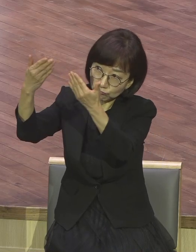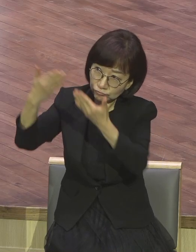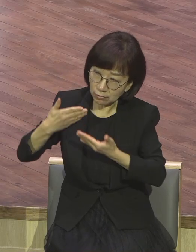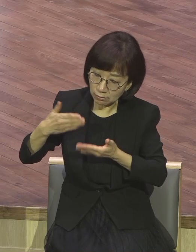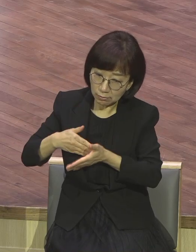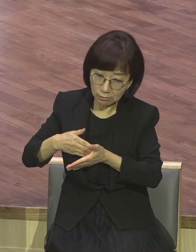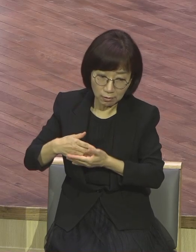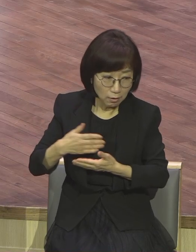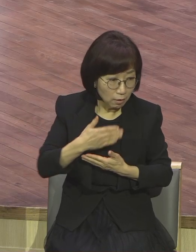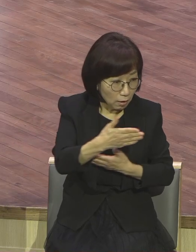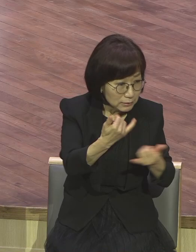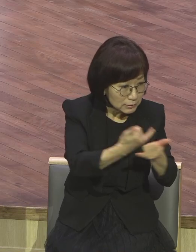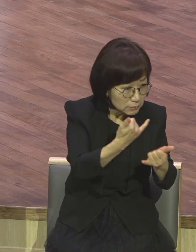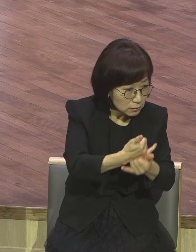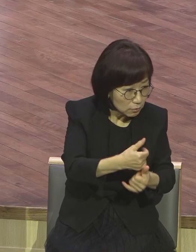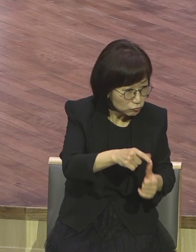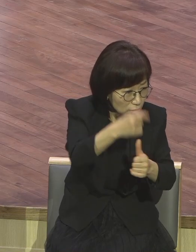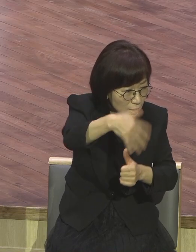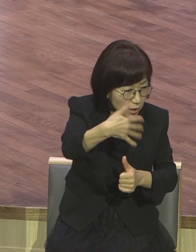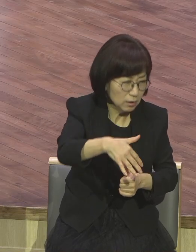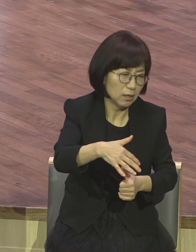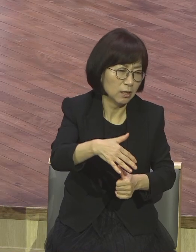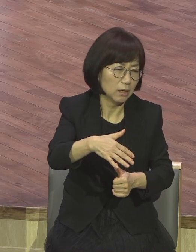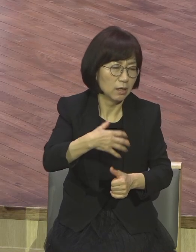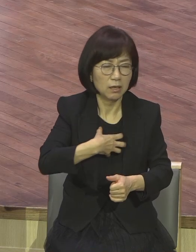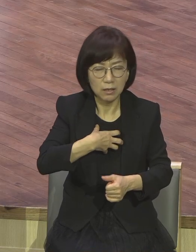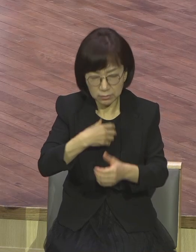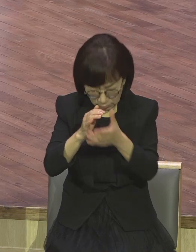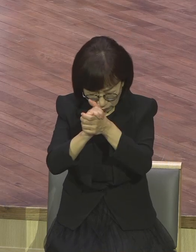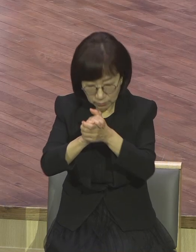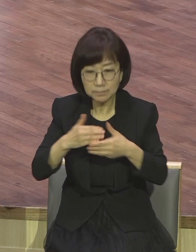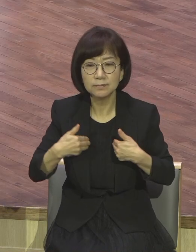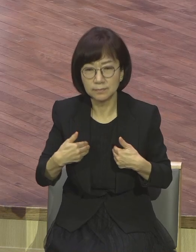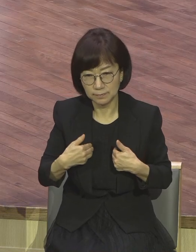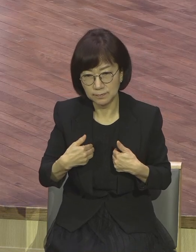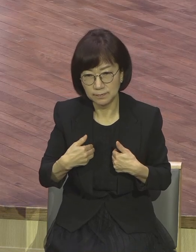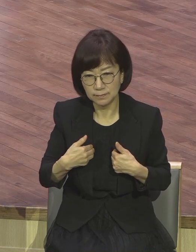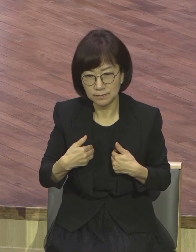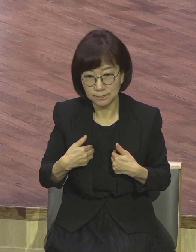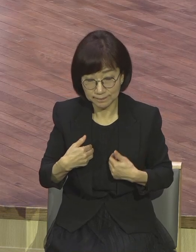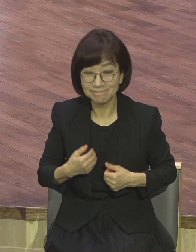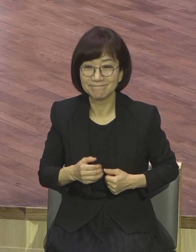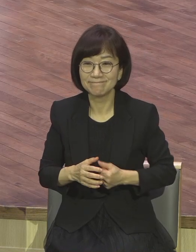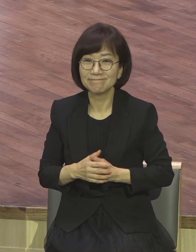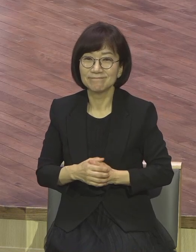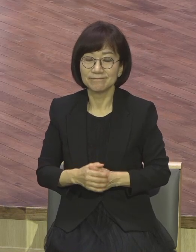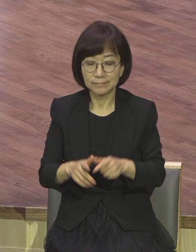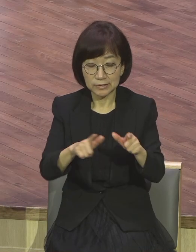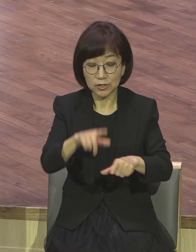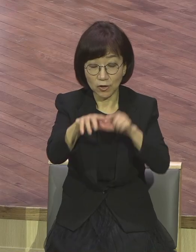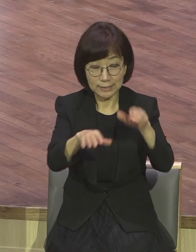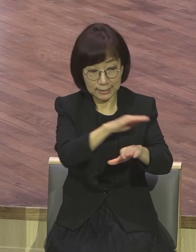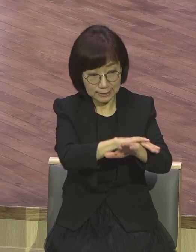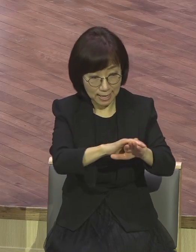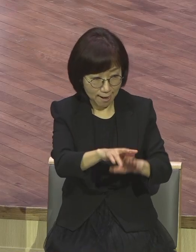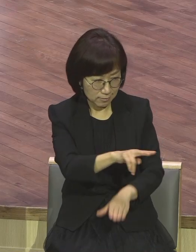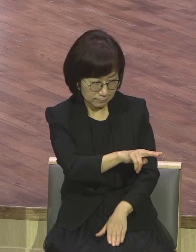복음을 못 받는 사람이 있다는 심각하거든요. 그래서 우리가 현장을 정확히 분별하고 근본 치유를 일으키는